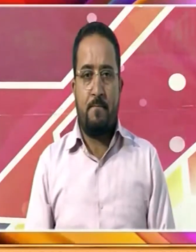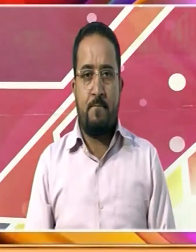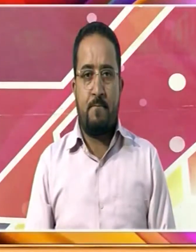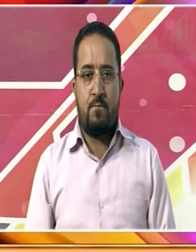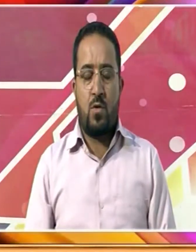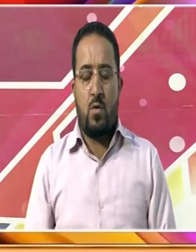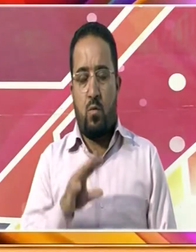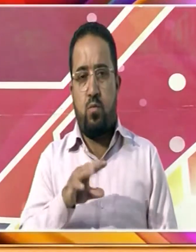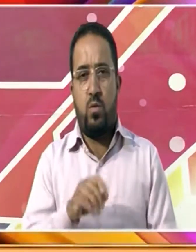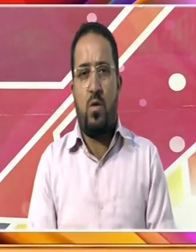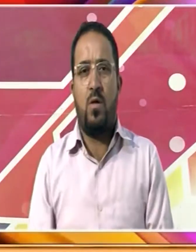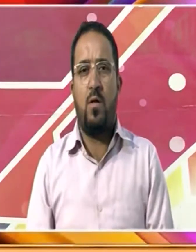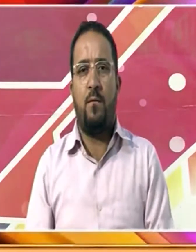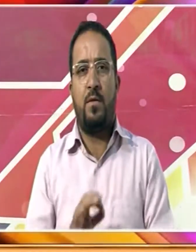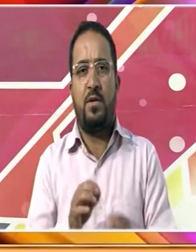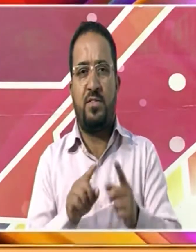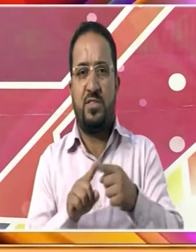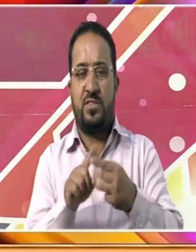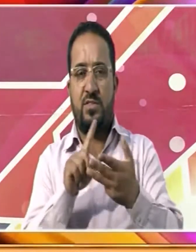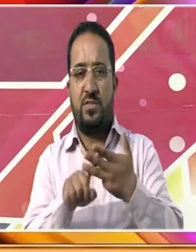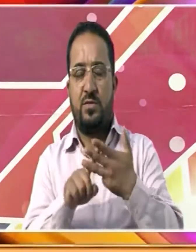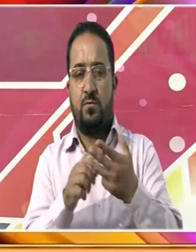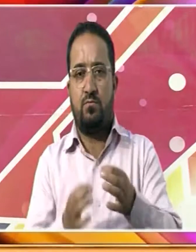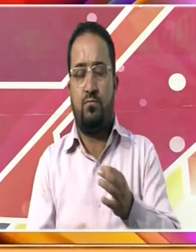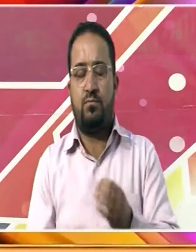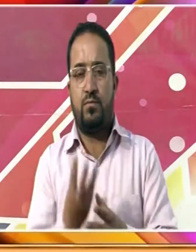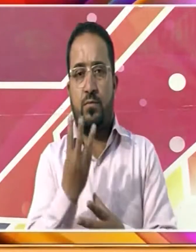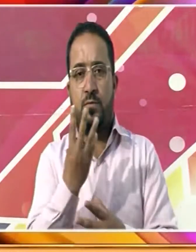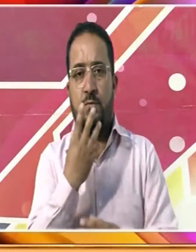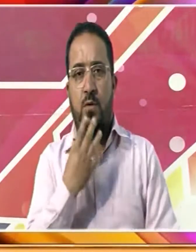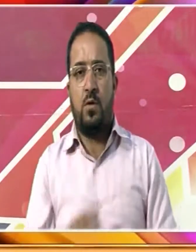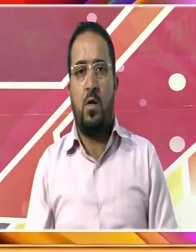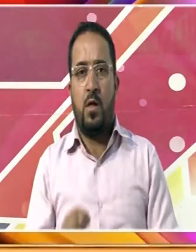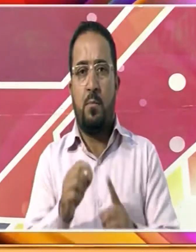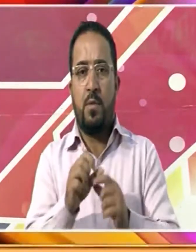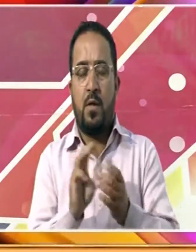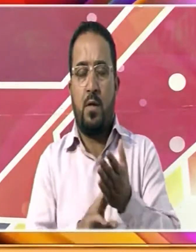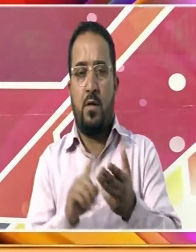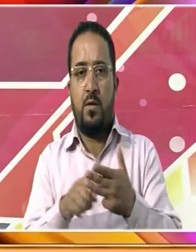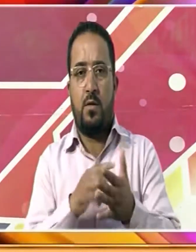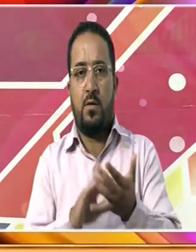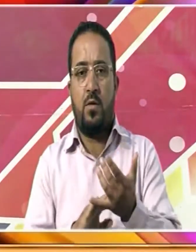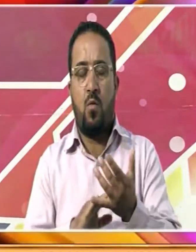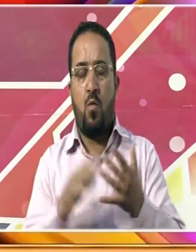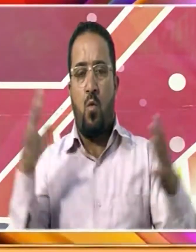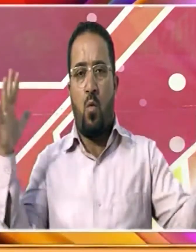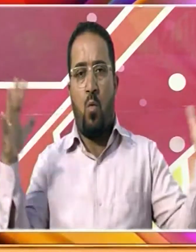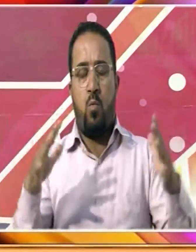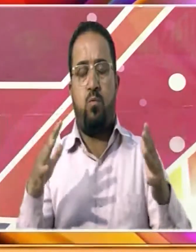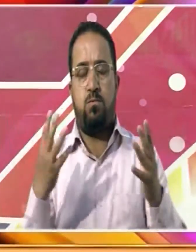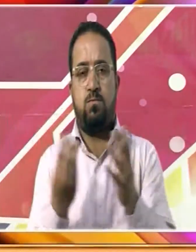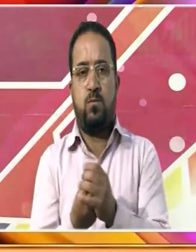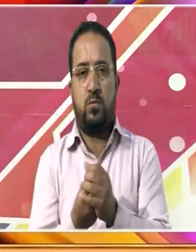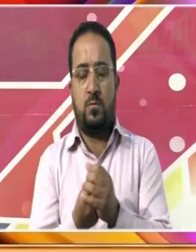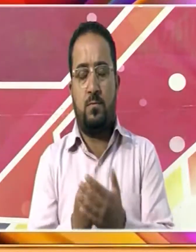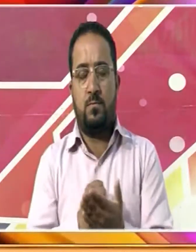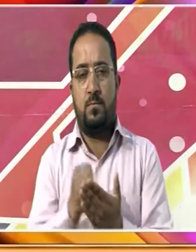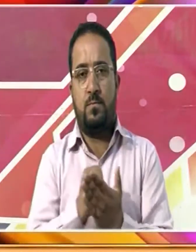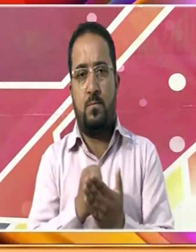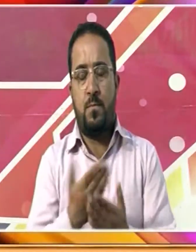کئی جگہوں پر پودے بھی لگائے گئے پنچائیتی راج اداروں کے نمائندوں نے بھی بچٹ کر اس مہم میں حصہ لیا